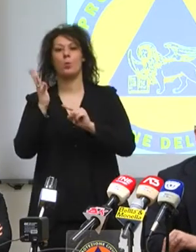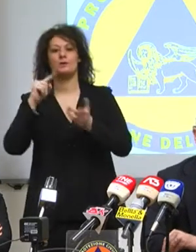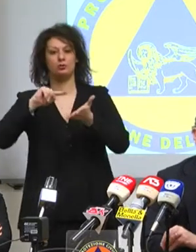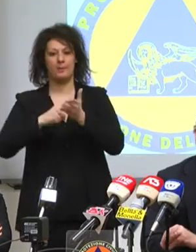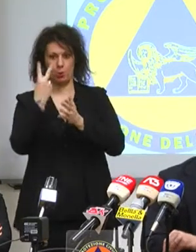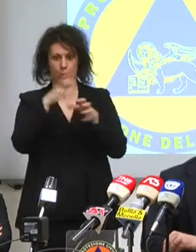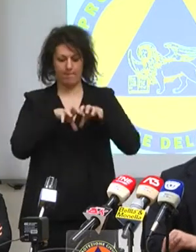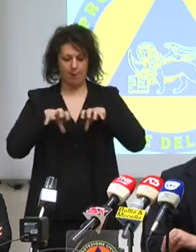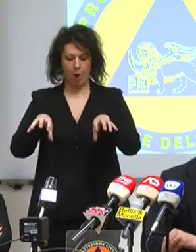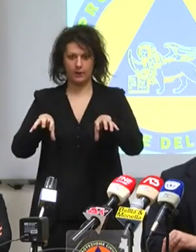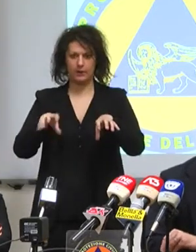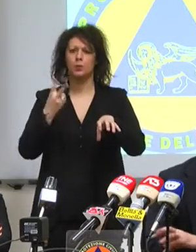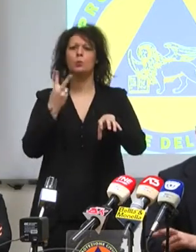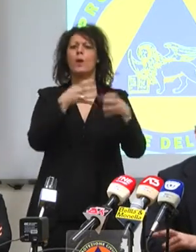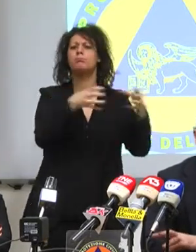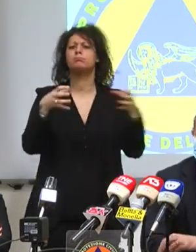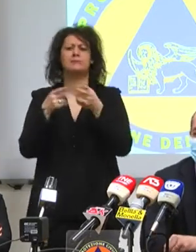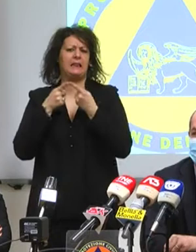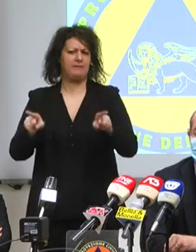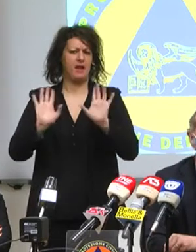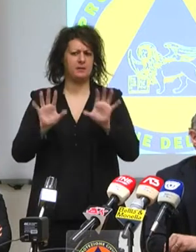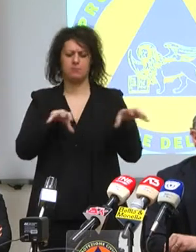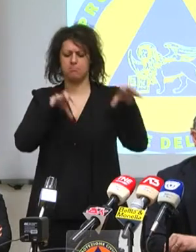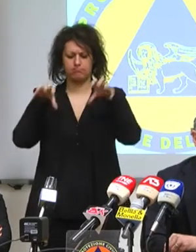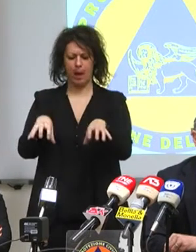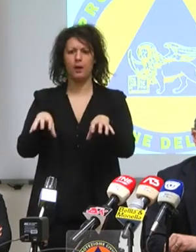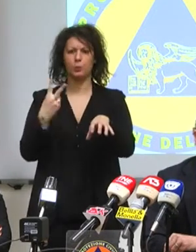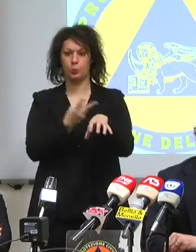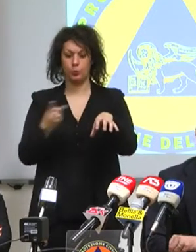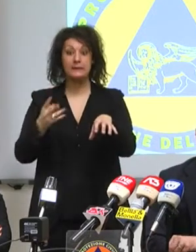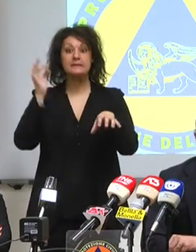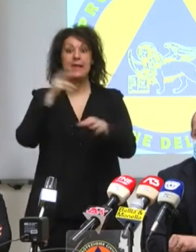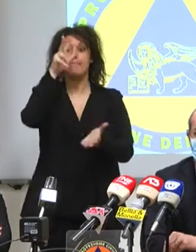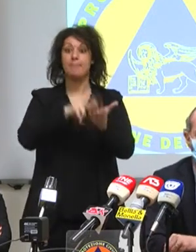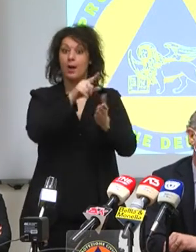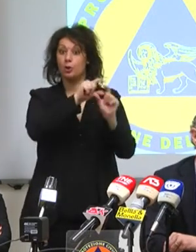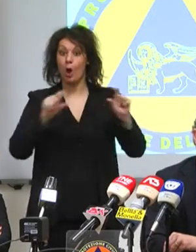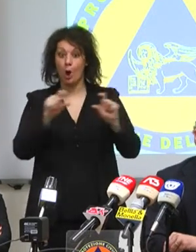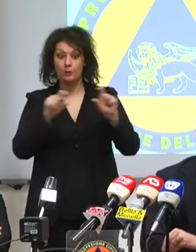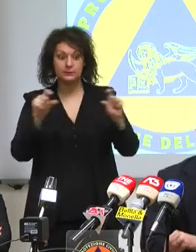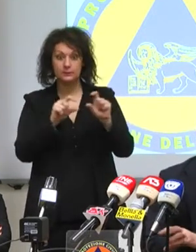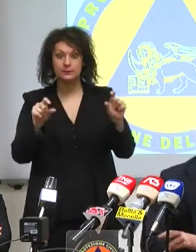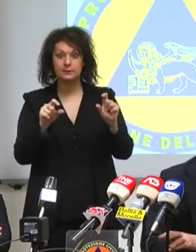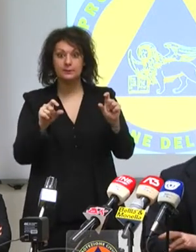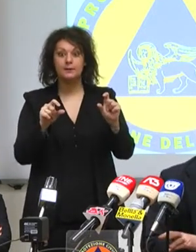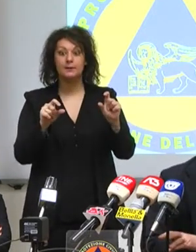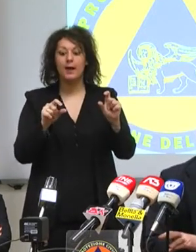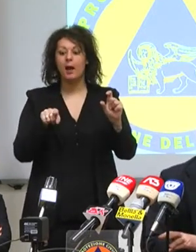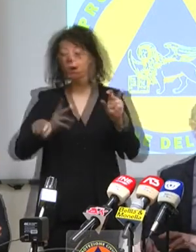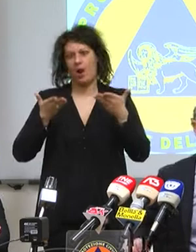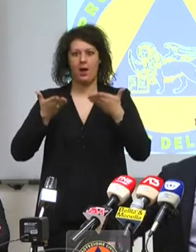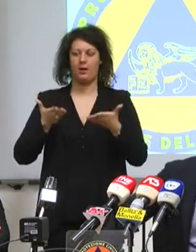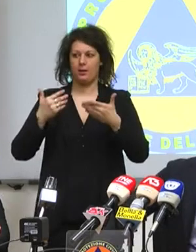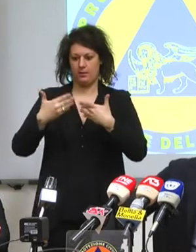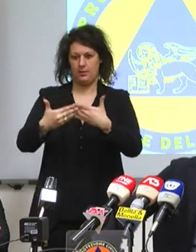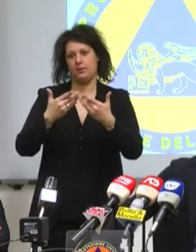intermediari diversi, differenti, distinti, una regione, un paese non può girarsi dall'altra parte.